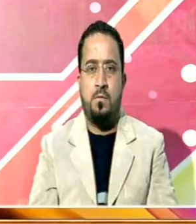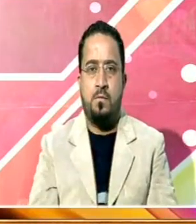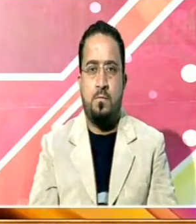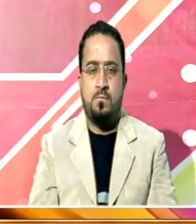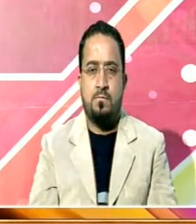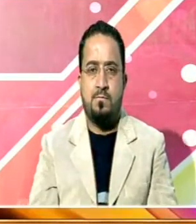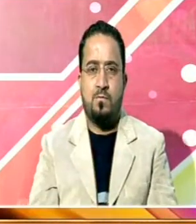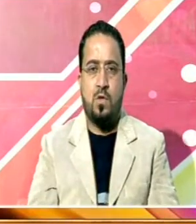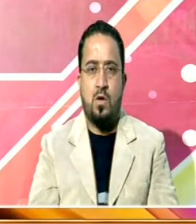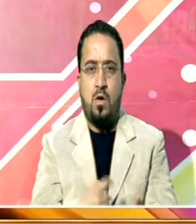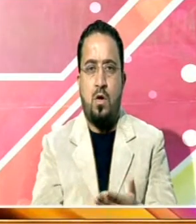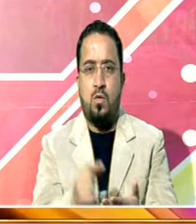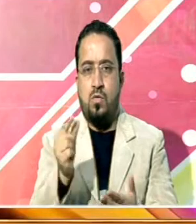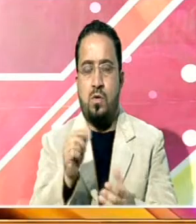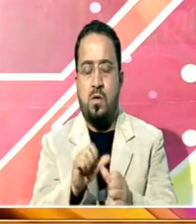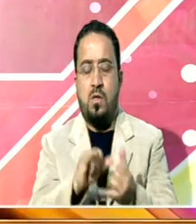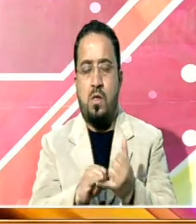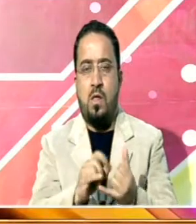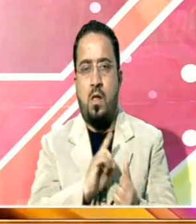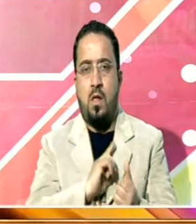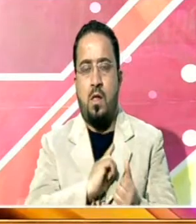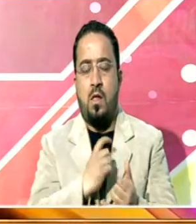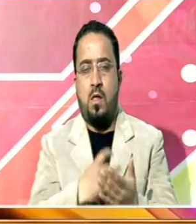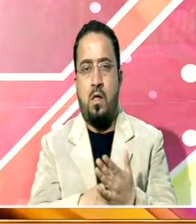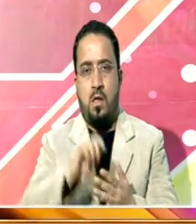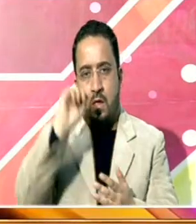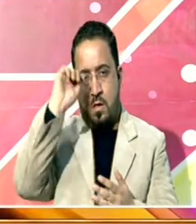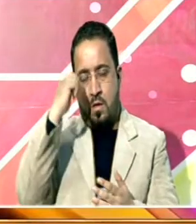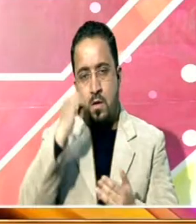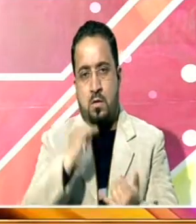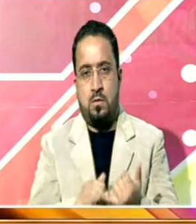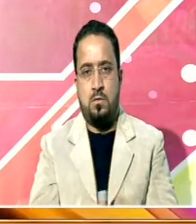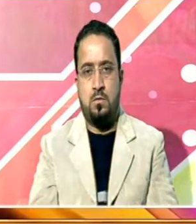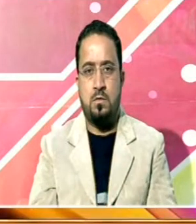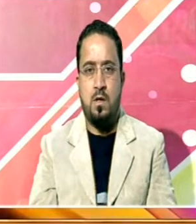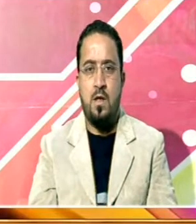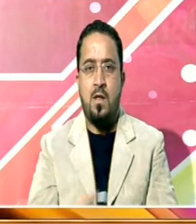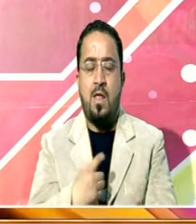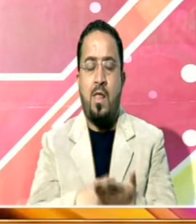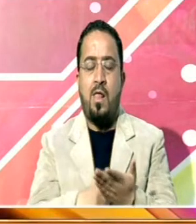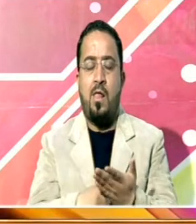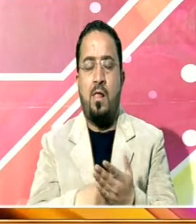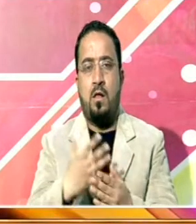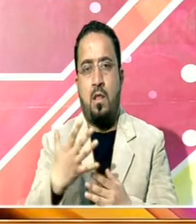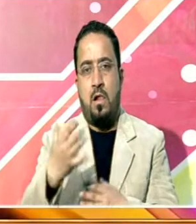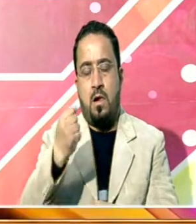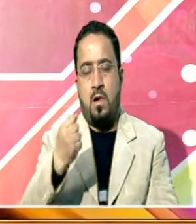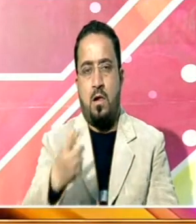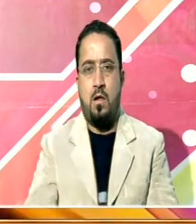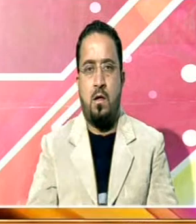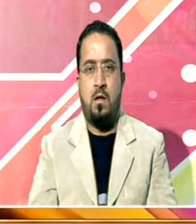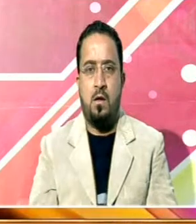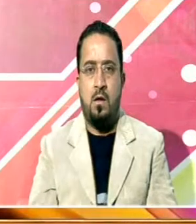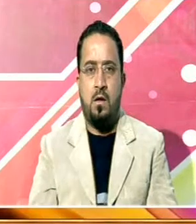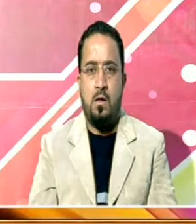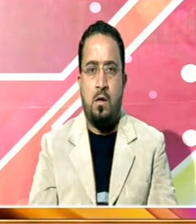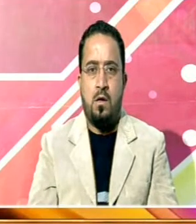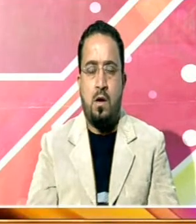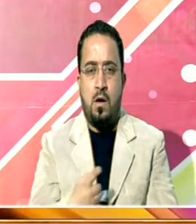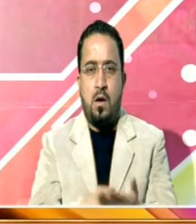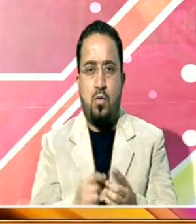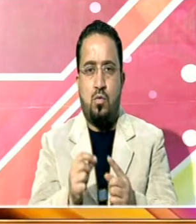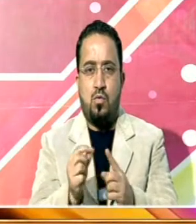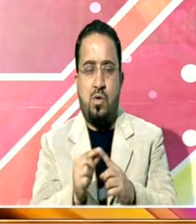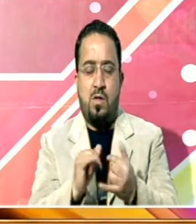جو روس کی ملکیت میں ہیں روس میں ریجسٹر ہیں اور جن پر روس کا